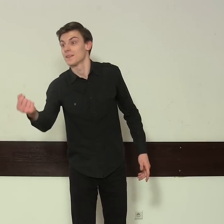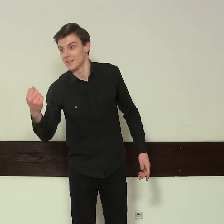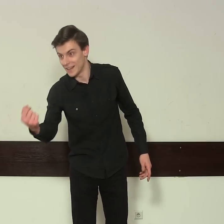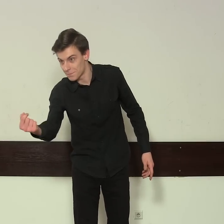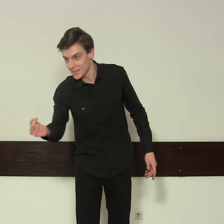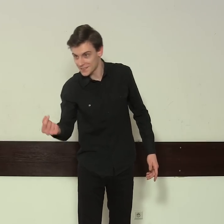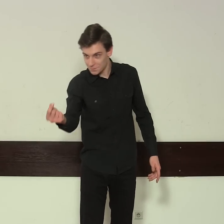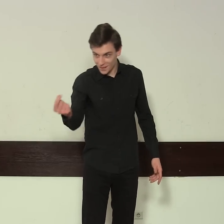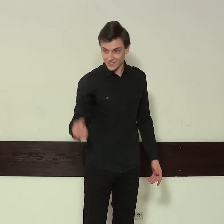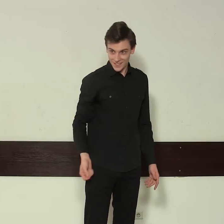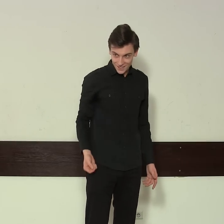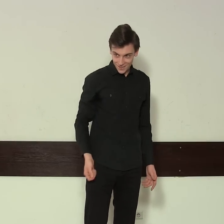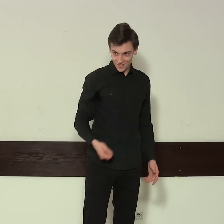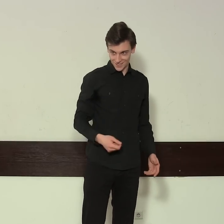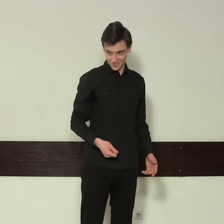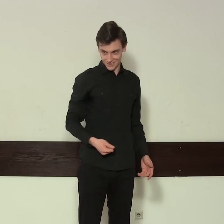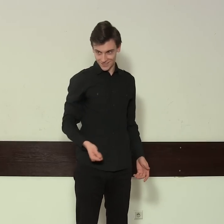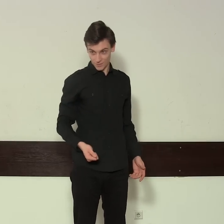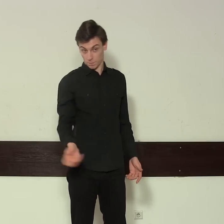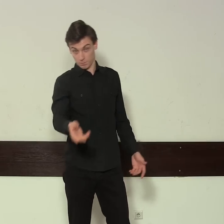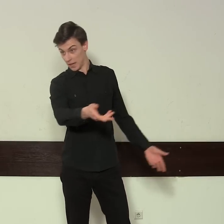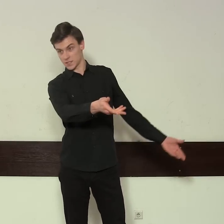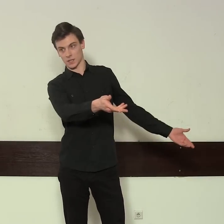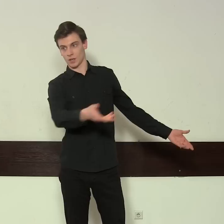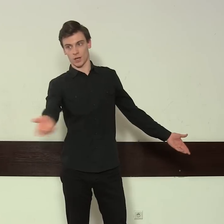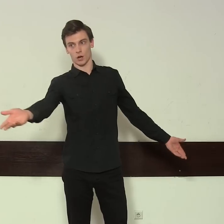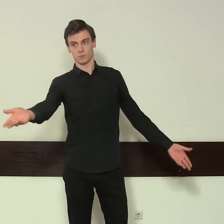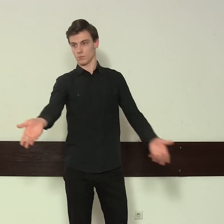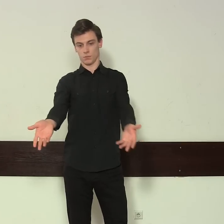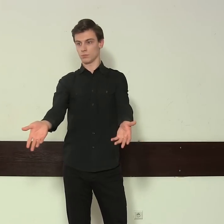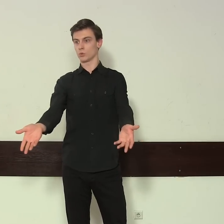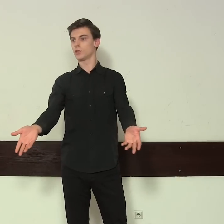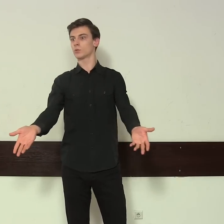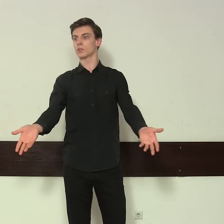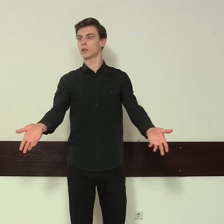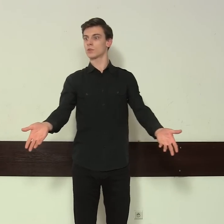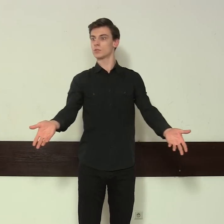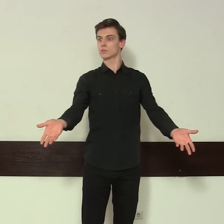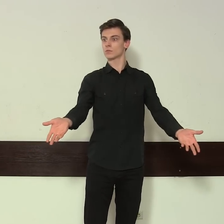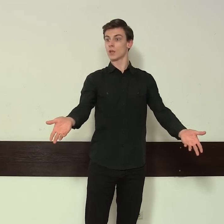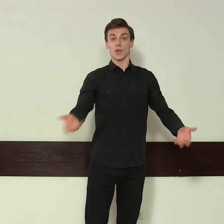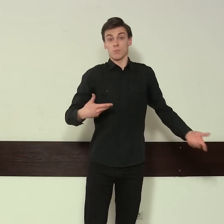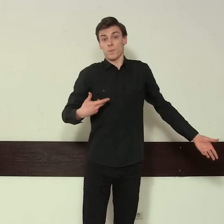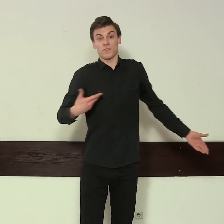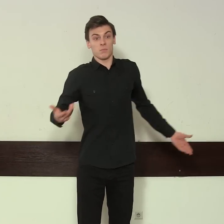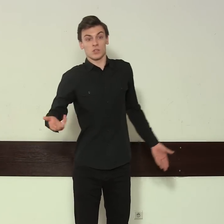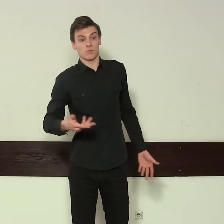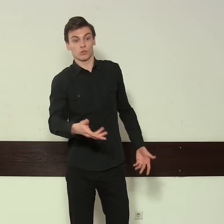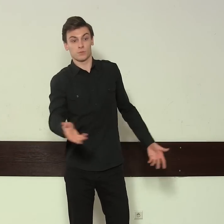Lepiej tę sprawę zagodzić. Pan sędzia majorowi musi trud nagrodzić. My powiemy, że my tu